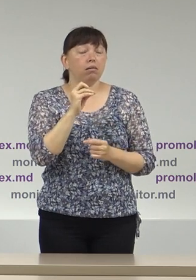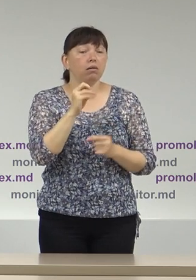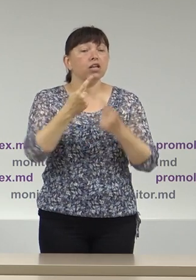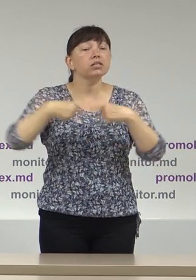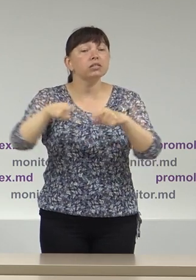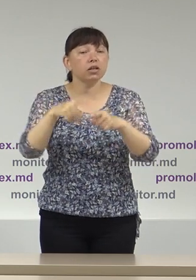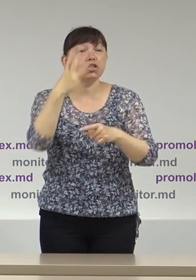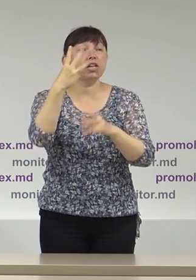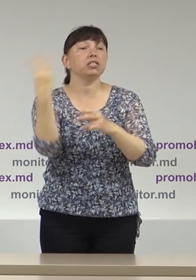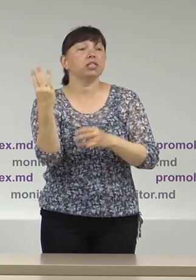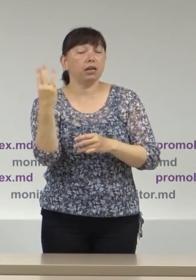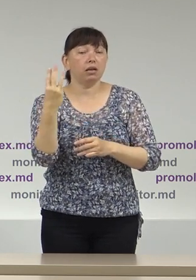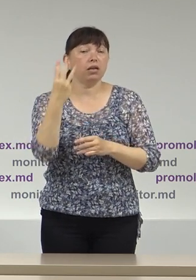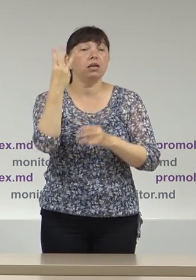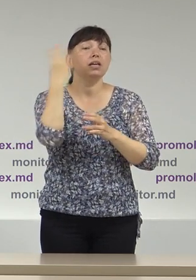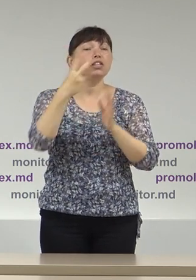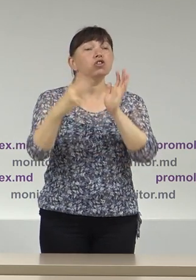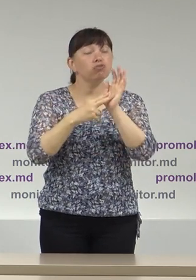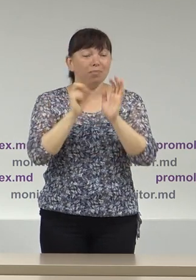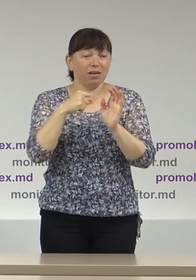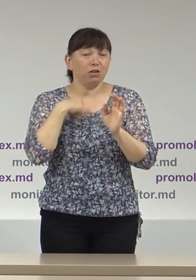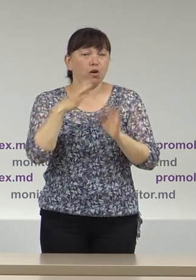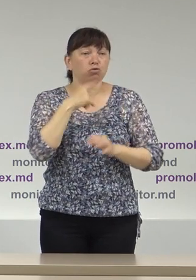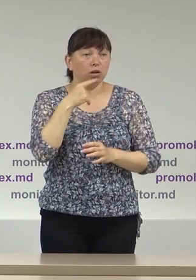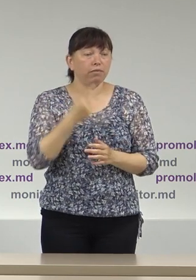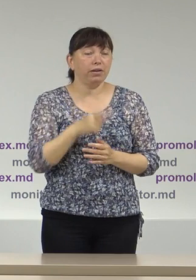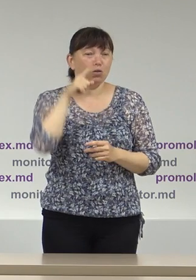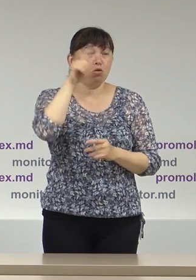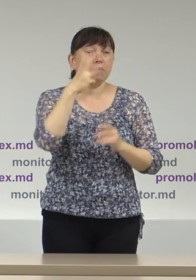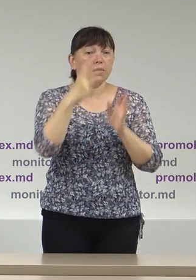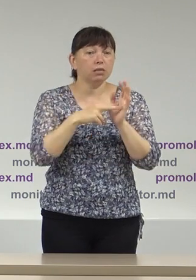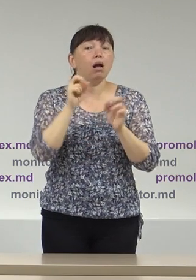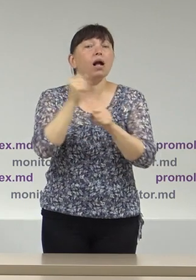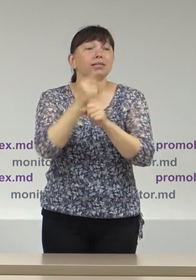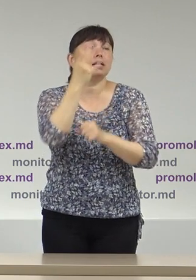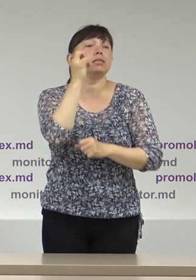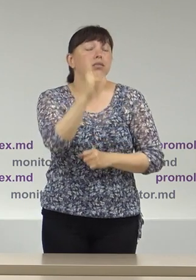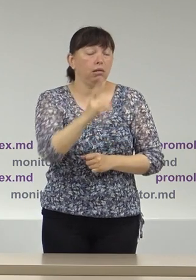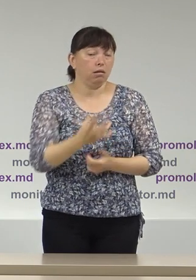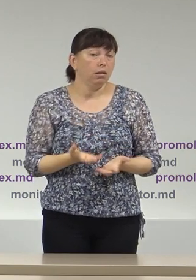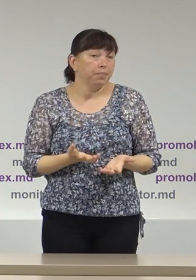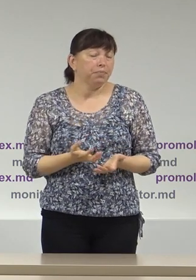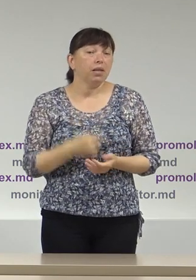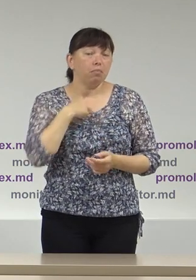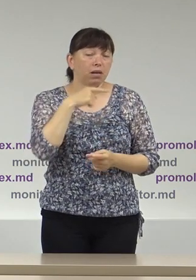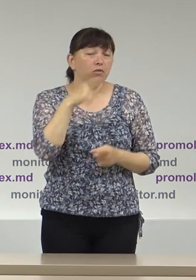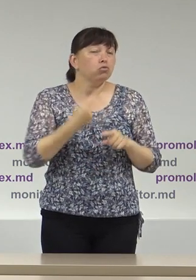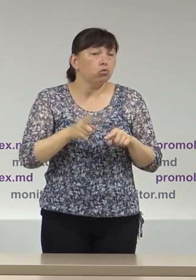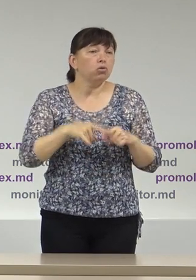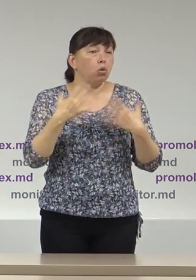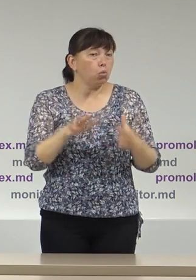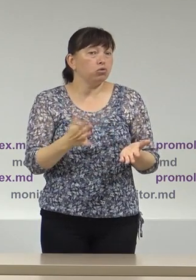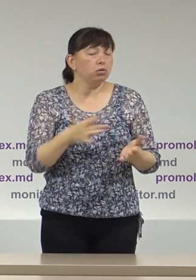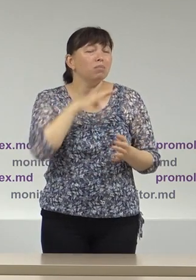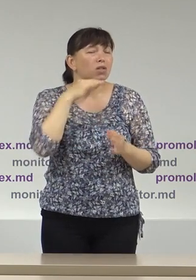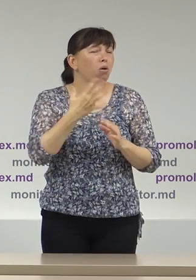circunscripției 37, așa cum au realizat cec acest lucru. Deci, atragem atenție că este deja o practică